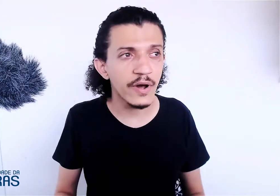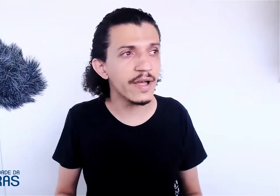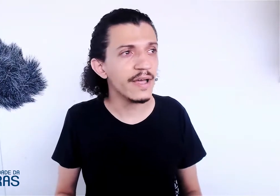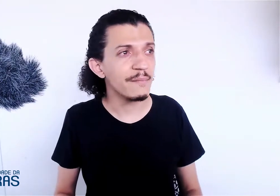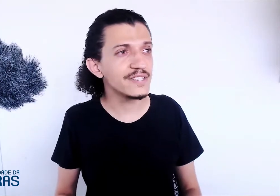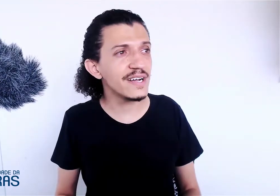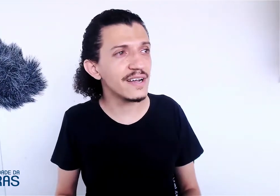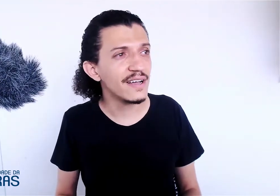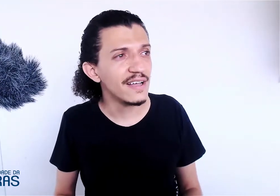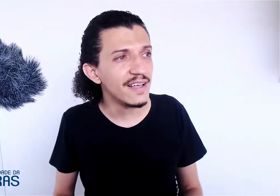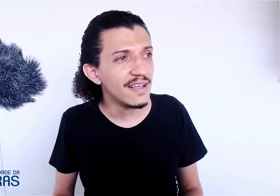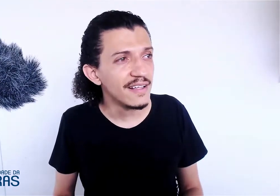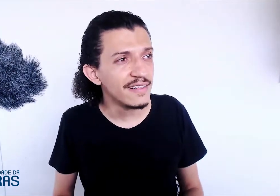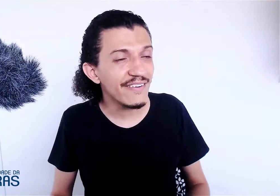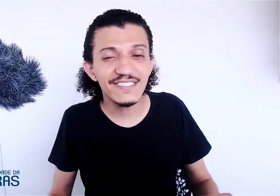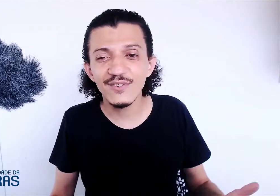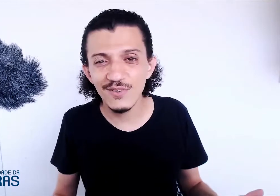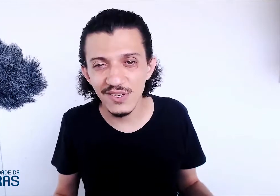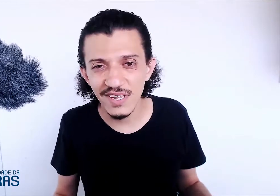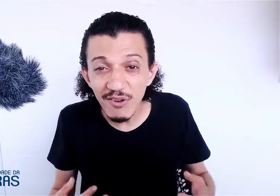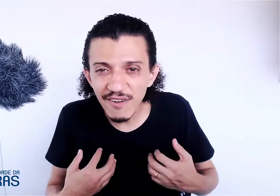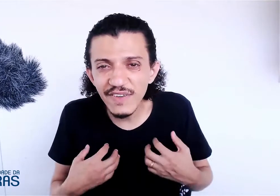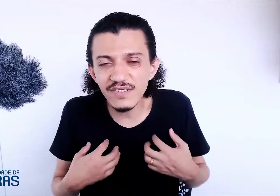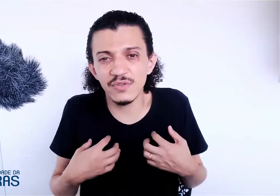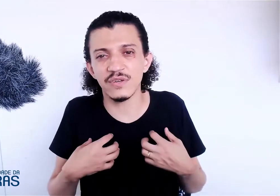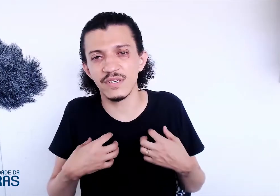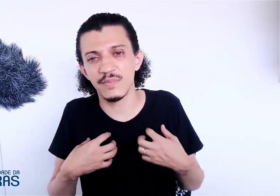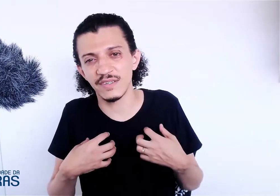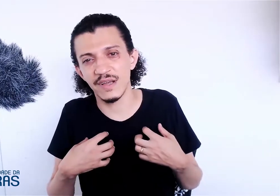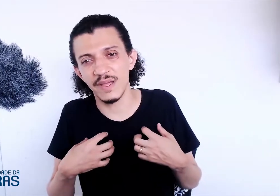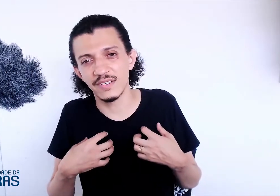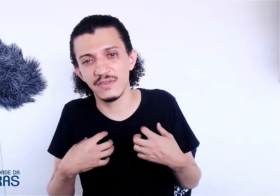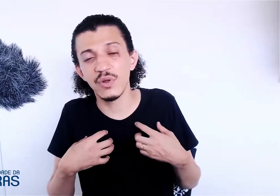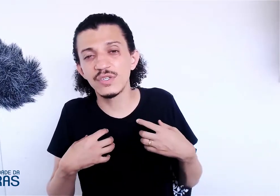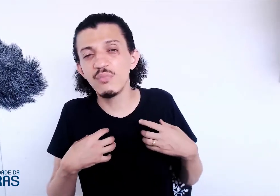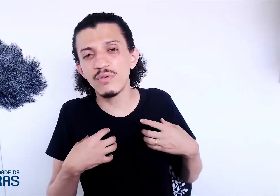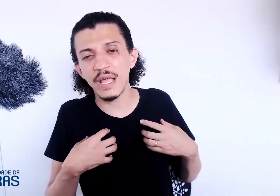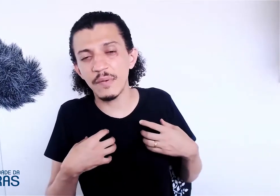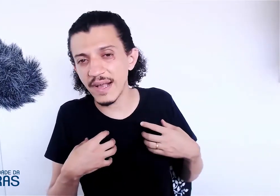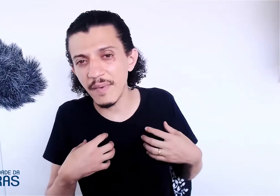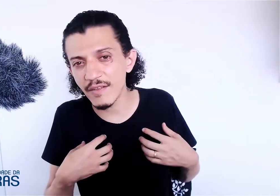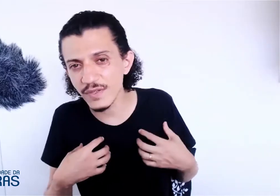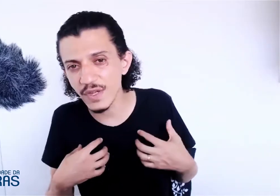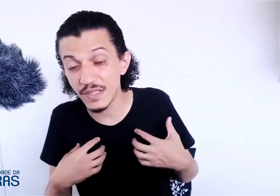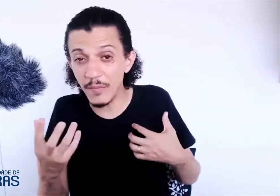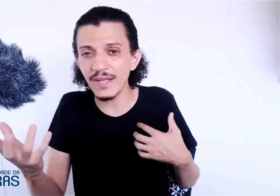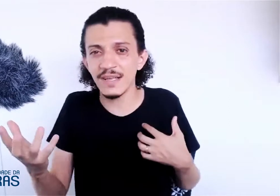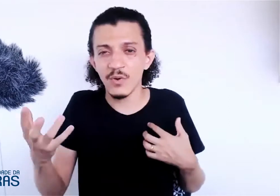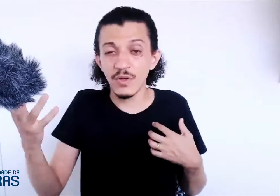Agora, imagina ter que fazer isso tudo sozinho. Eu já fiz isso sozinho, praticamente. Durante muito tempo, a minha caminhada foi sozinha. Depois, quando eu